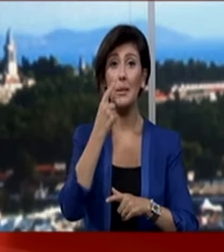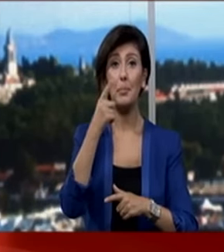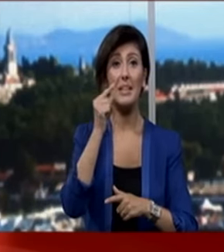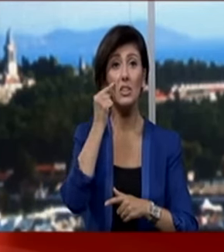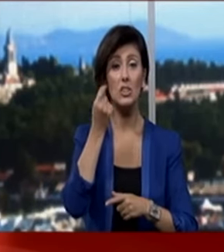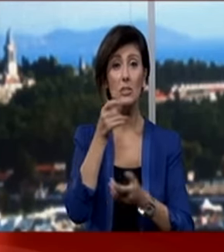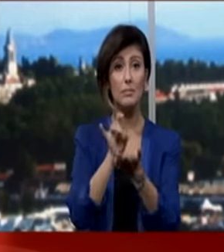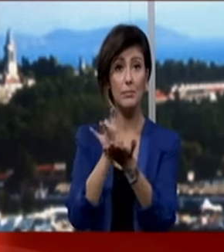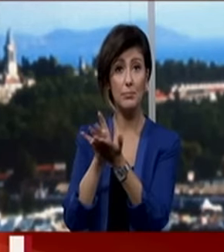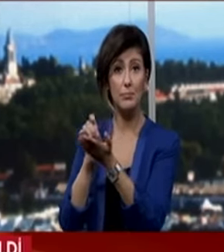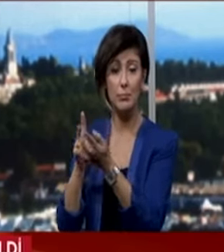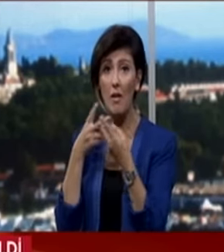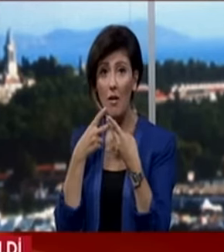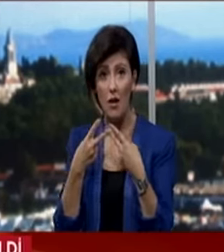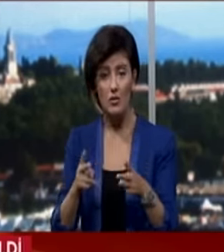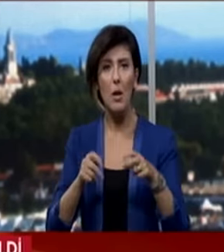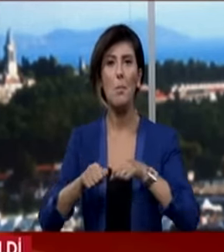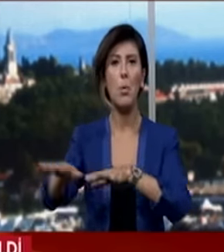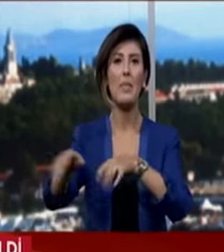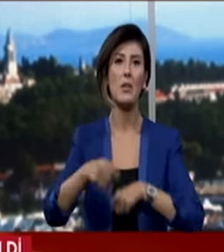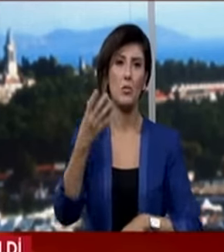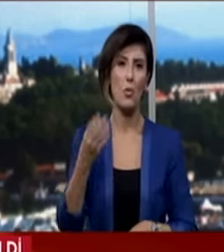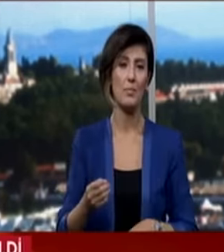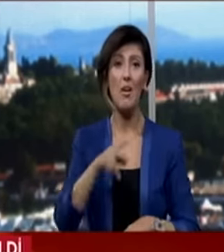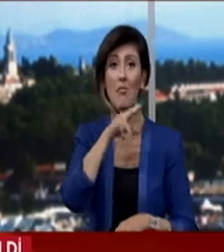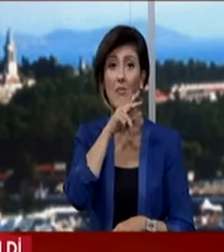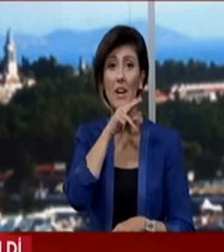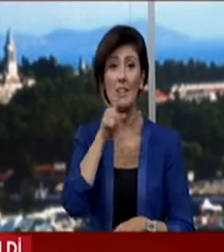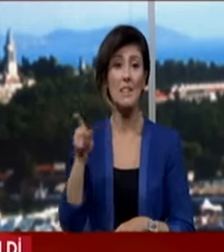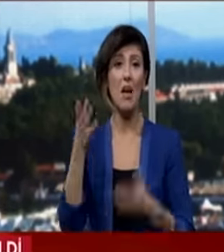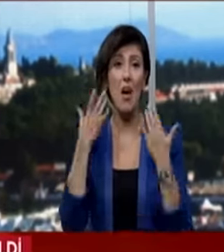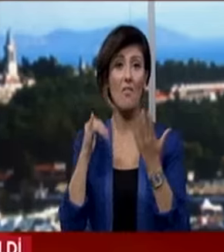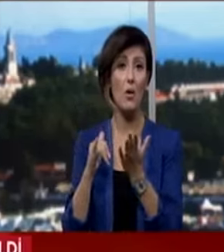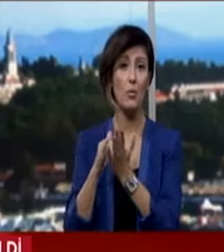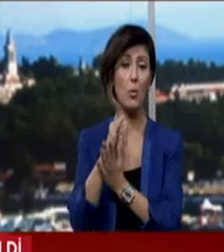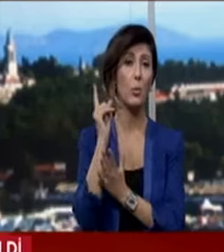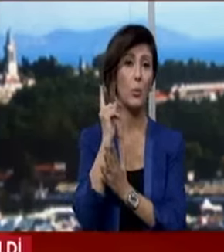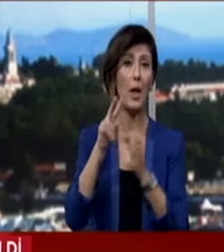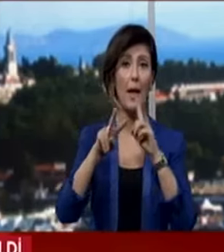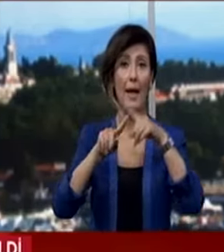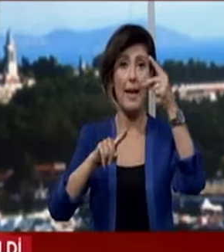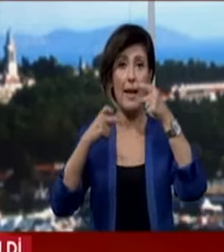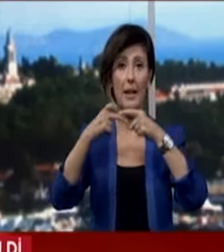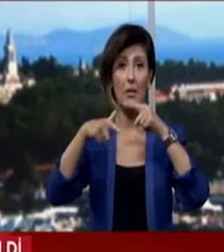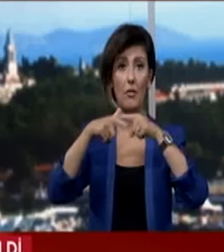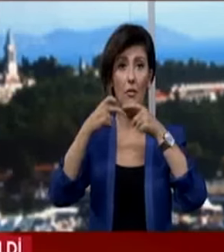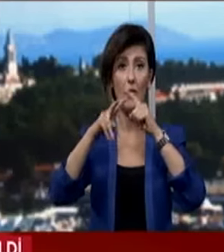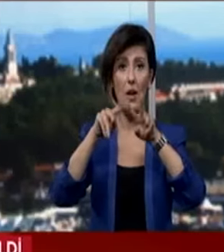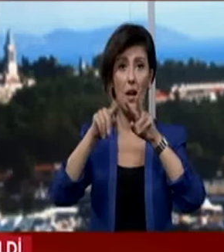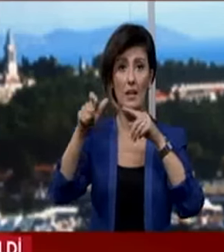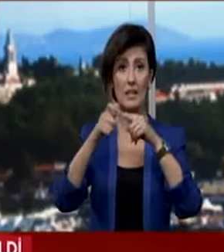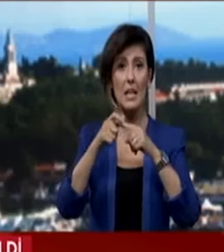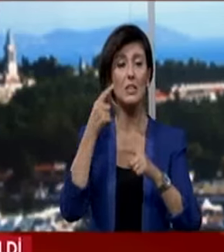edeceğini açıklayınca ülke çapında protesto edildi. Fransa'nın ulusal hava yolu şirketi Air France'daki işten çıkarma